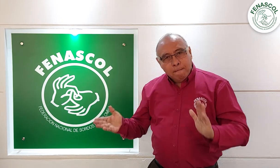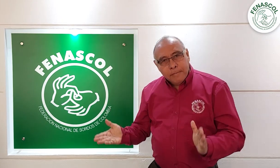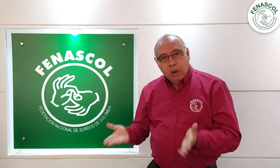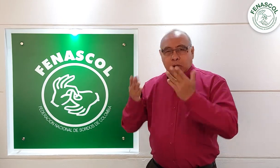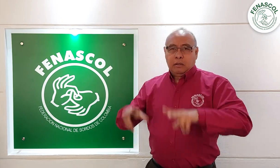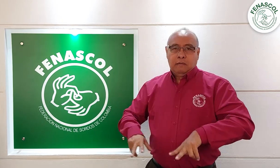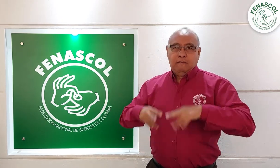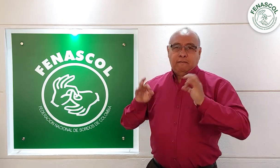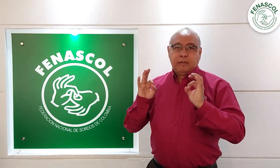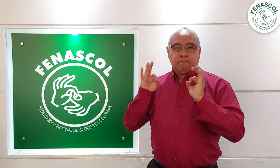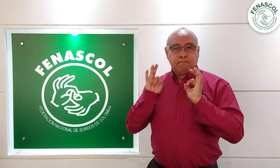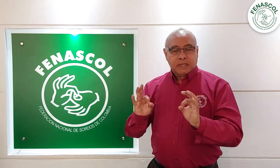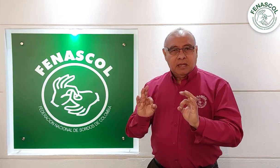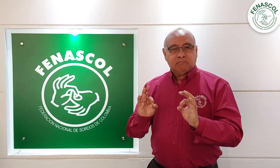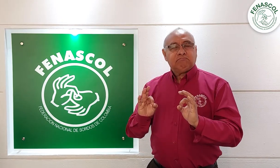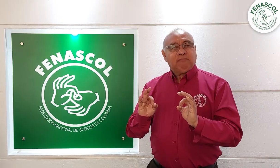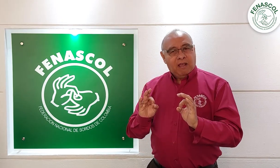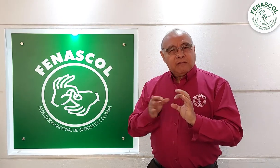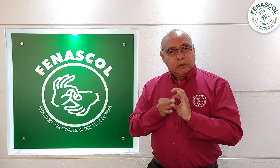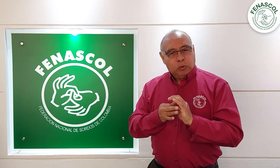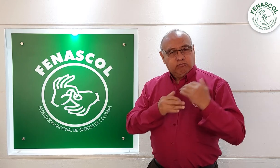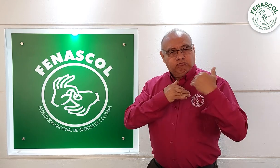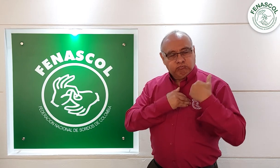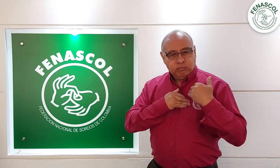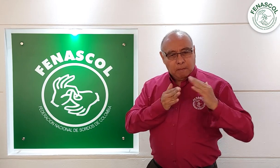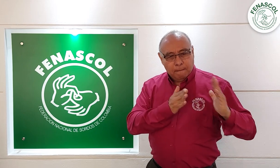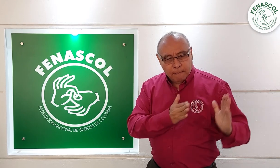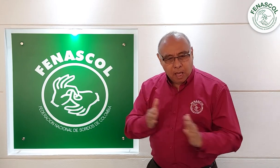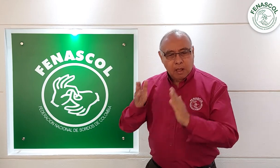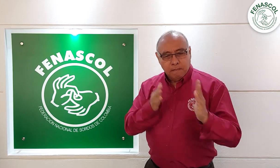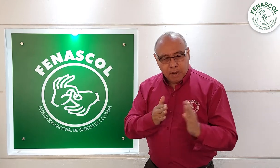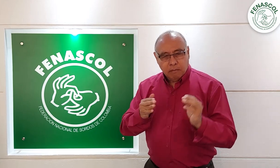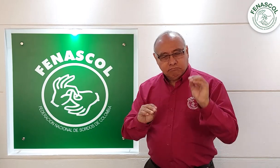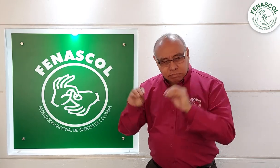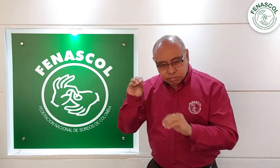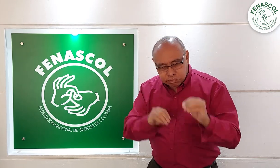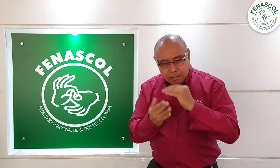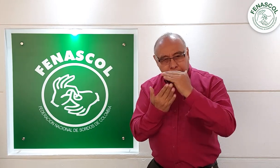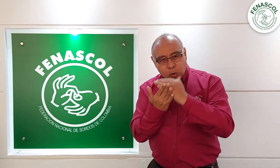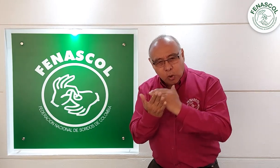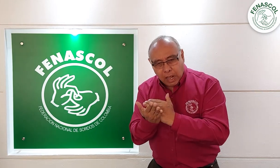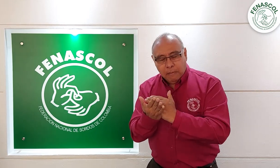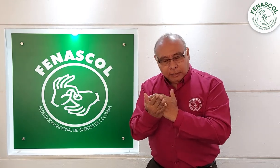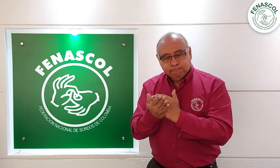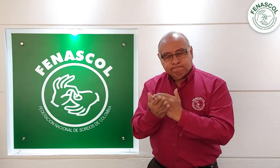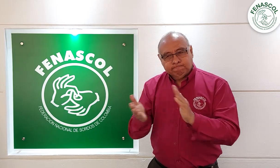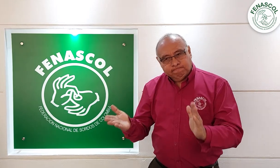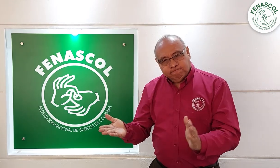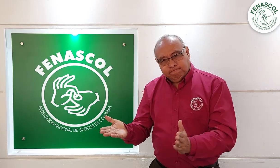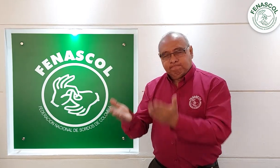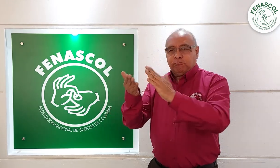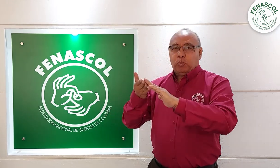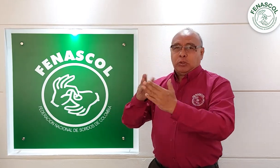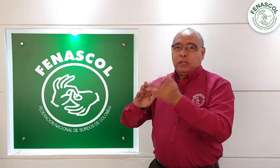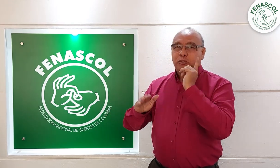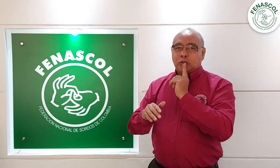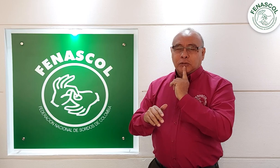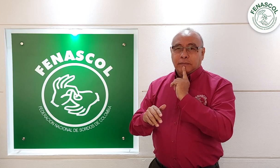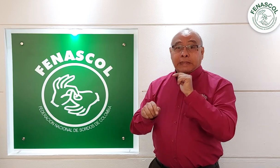sus derechos y la realización de acciones y programas que respondan a sus necesidades. De